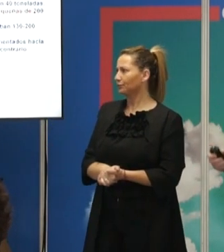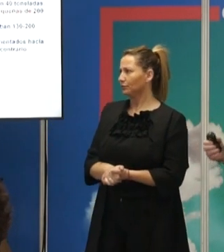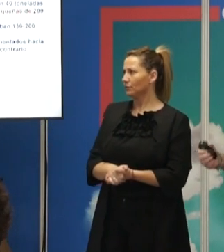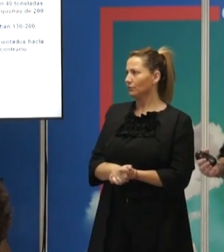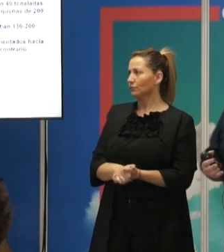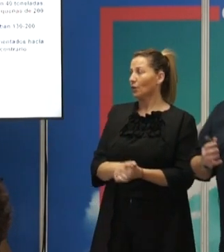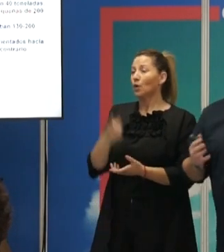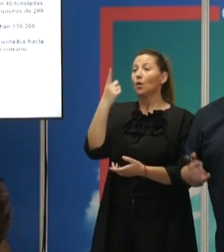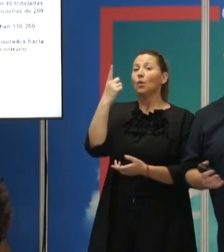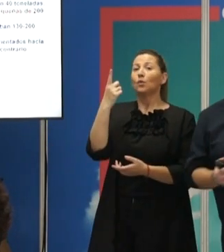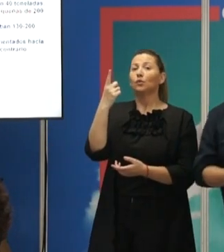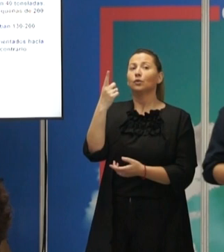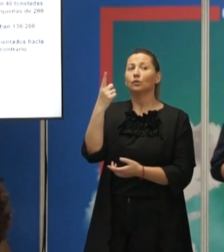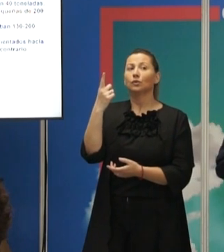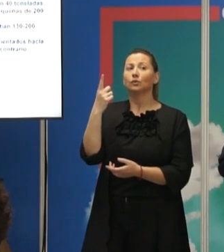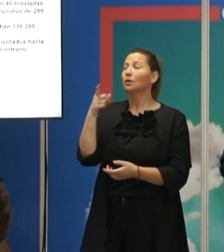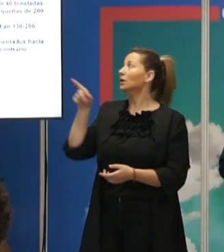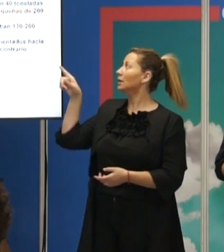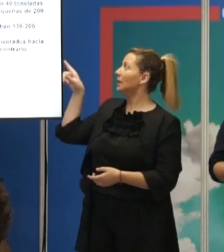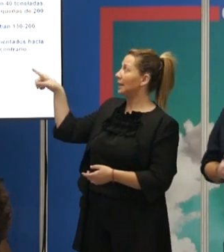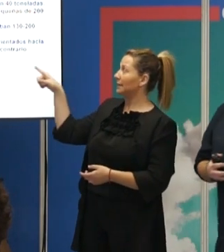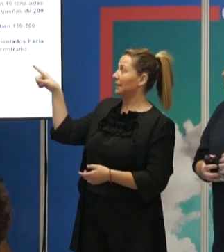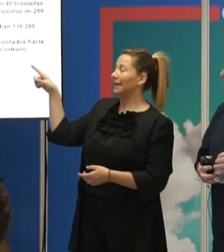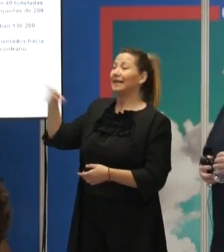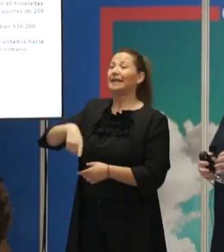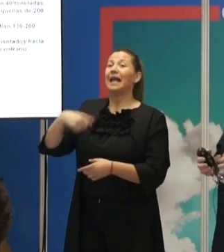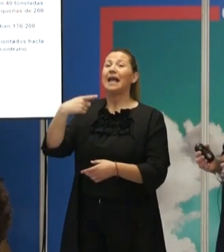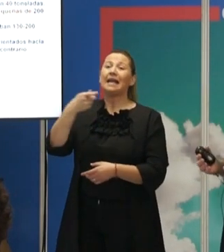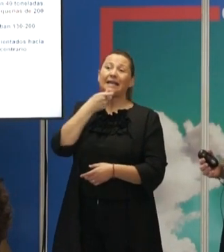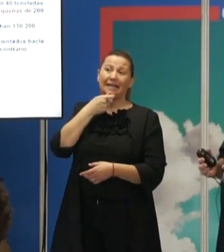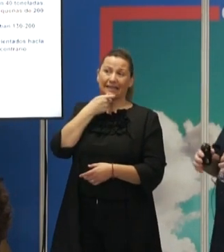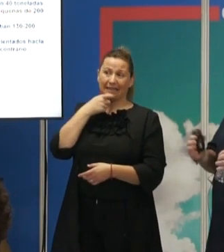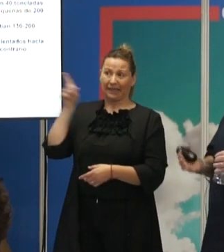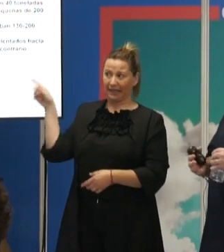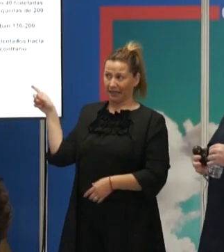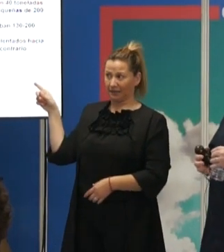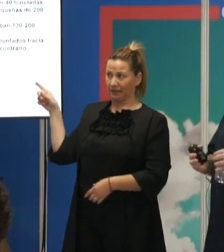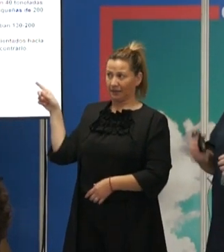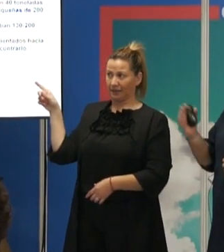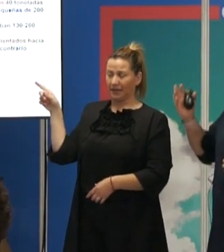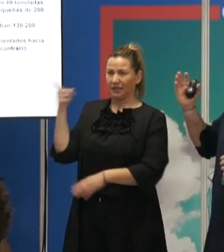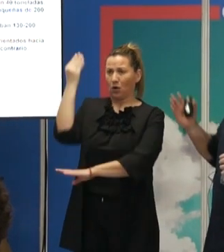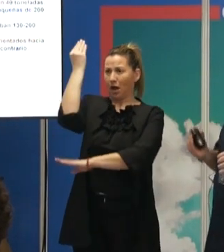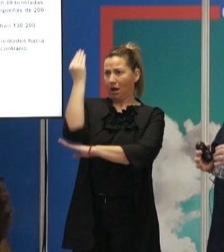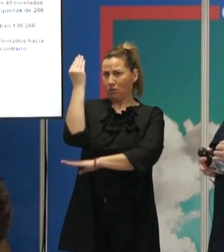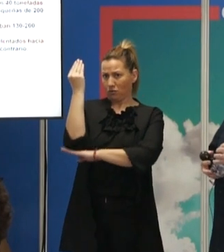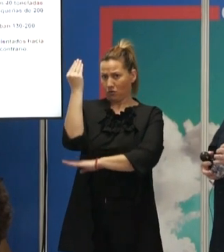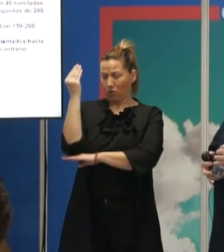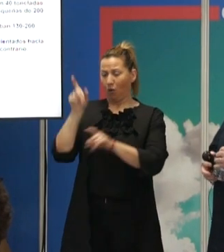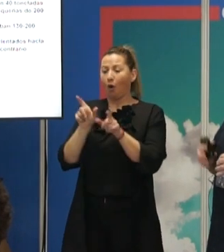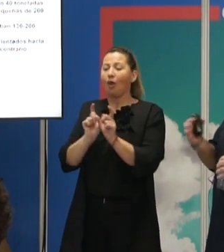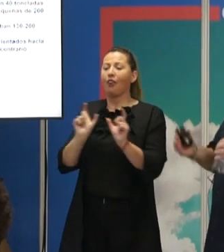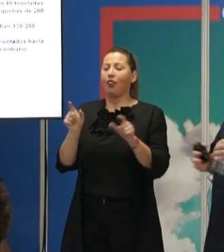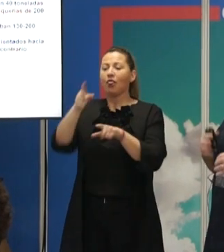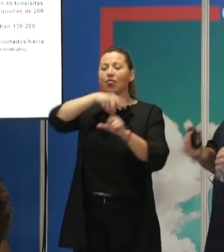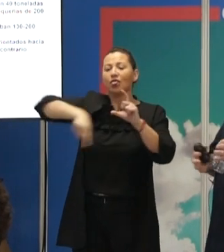Uno de los grandes, seguro que lo conocéis, es Stonehenge en Inglaterra. Es una construcción megalítica circular, como veis ahí.